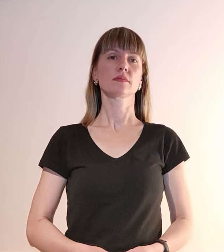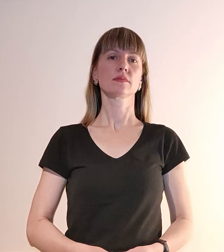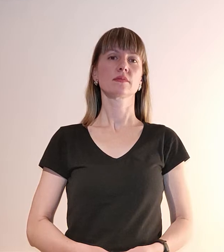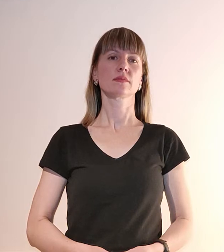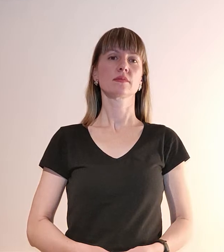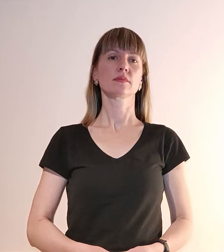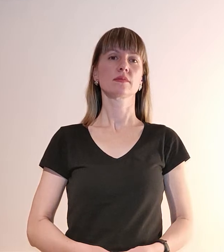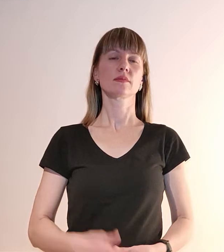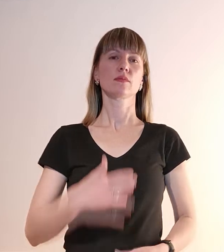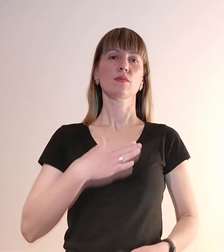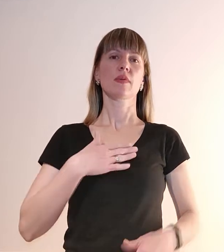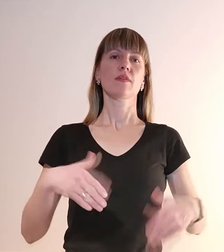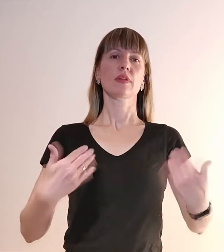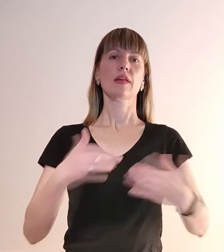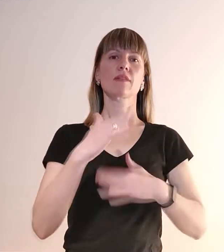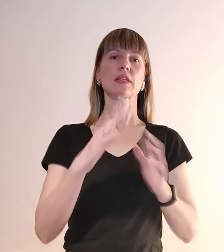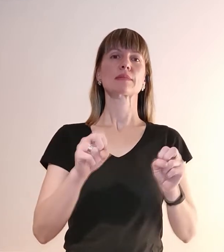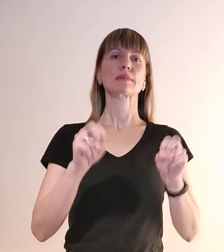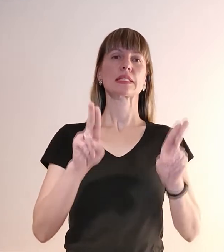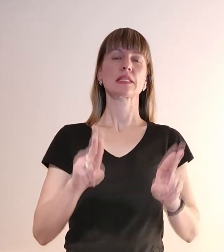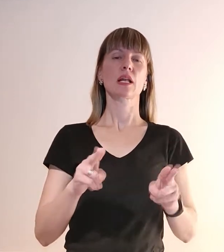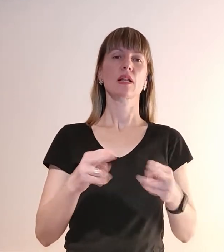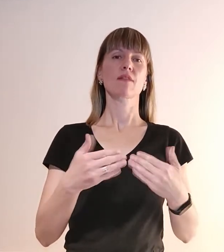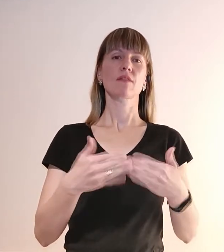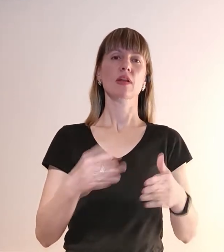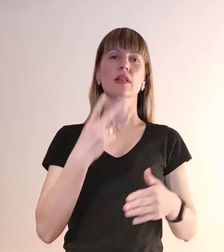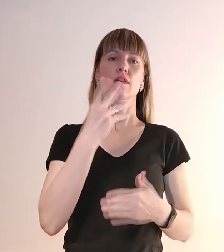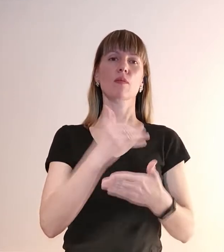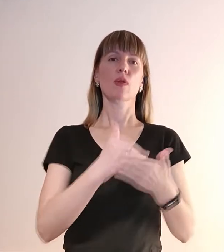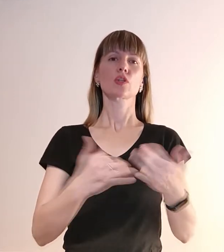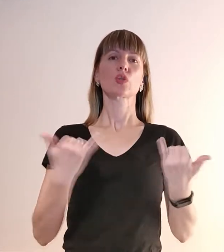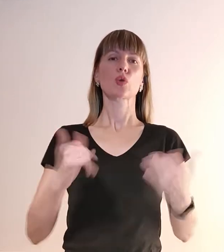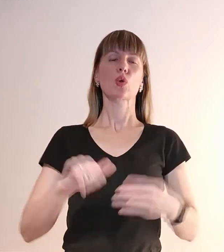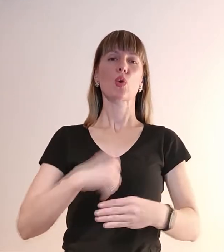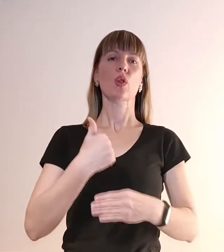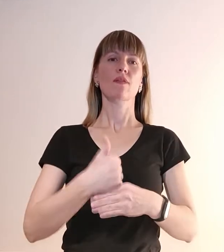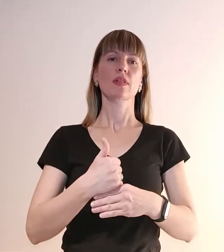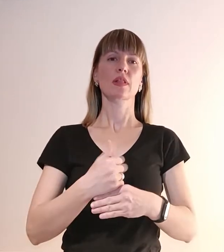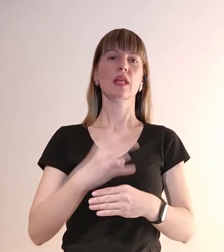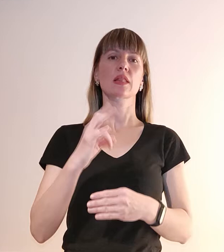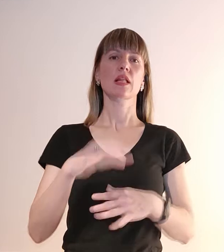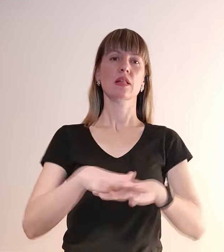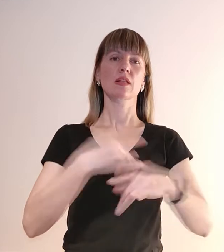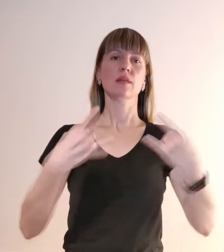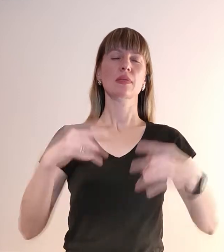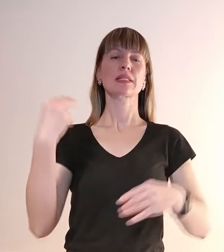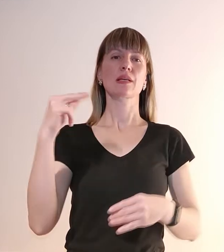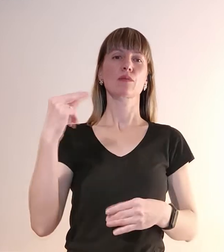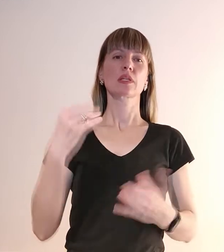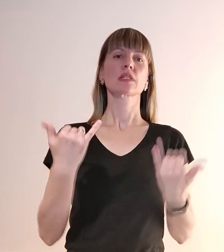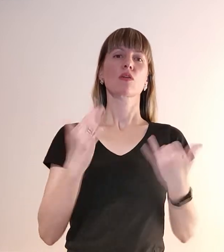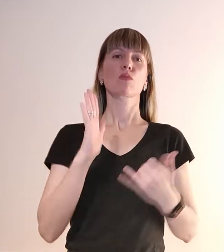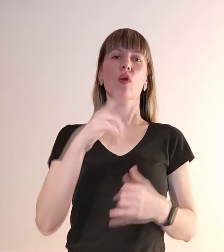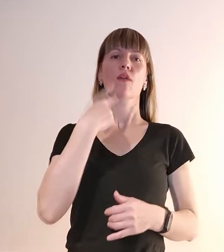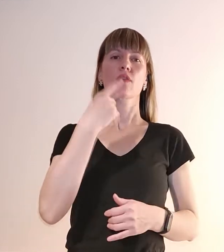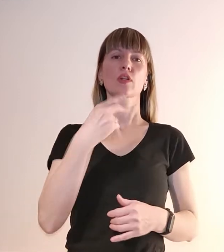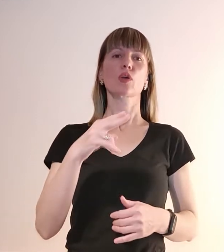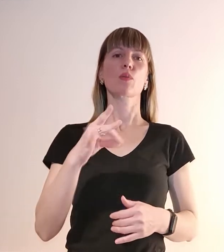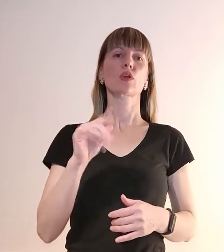Мої вітання в рамках спеціальних ефірів. дивилися програму «Сьогодні головне» на Суспільному Запоріжжі. Сьогодні будемо говорити про те, як